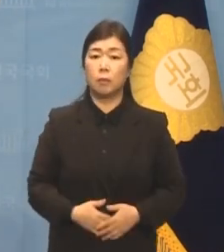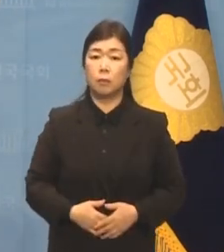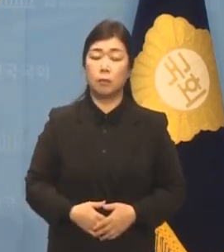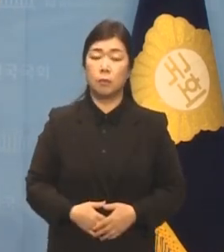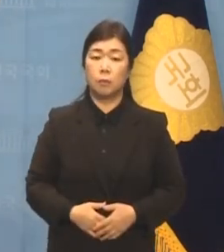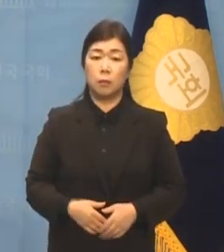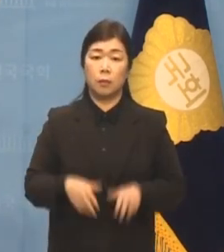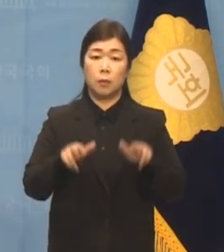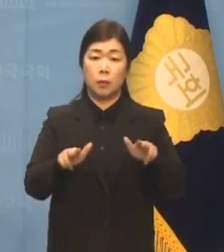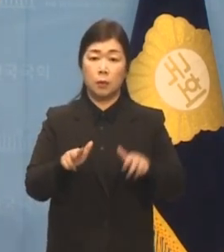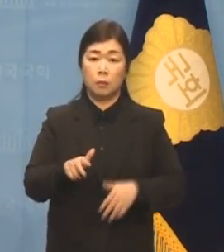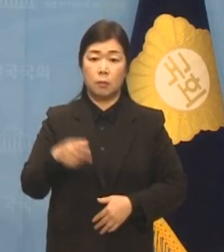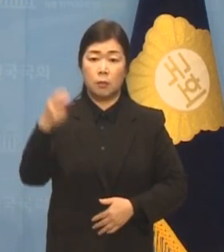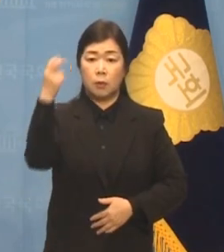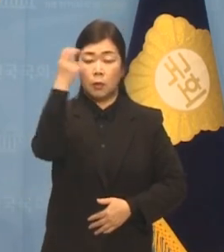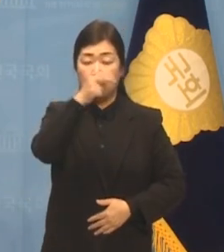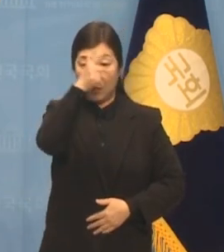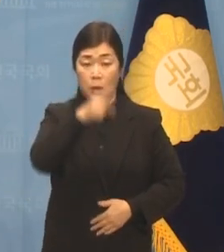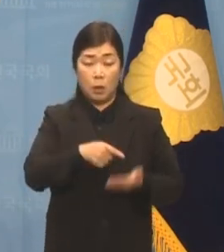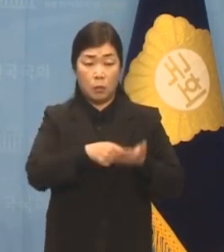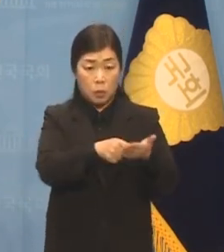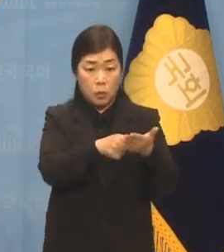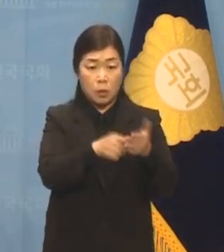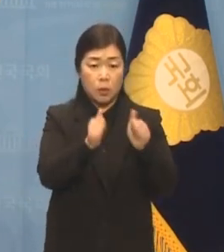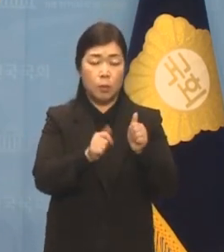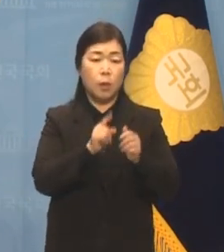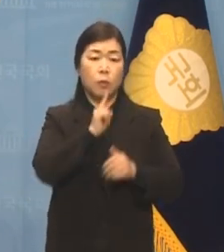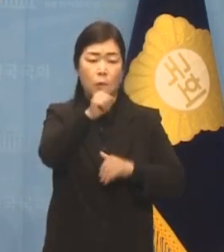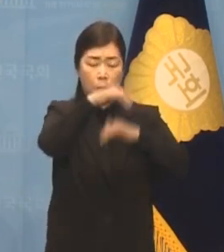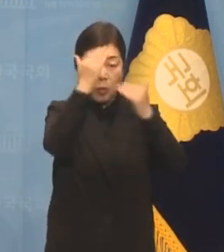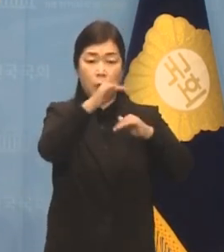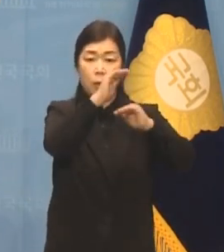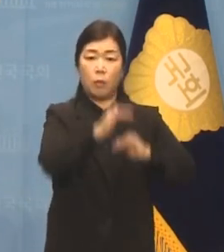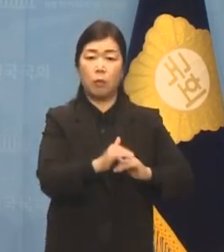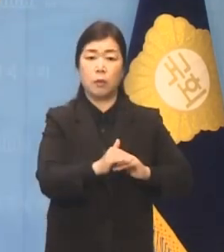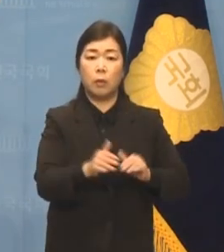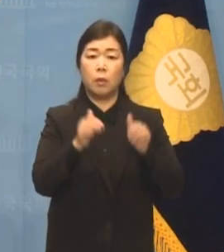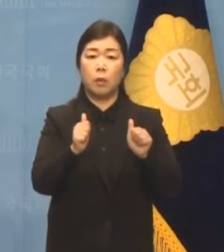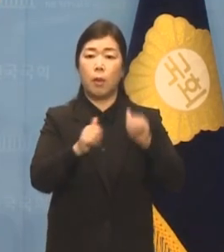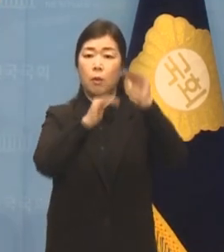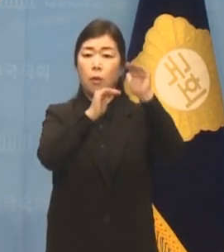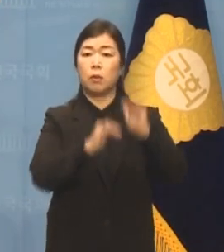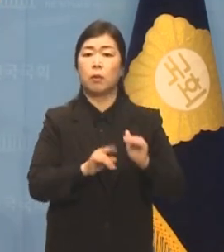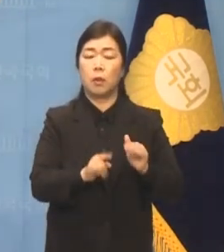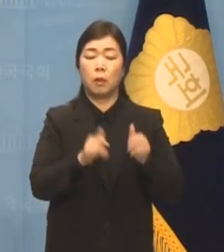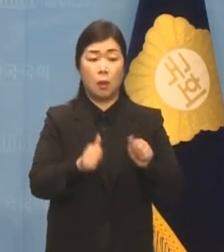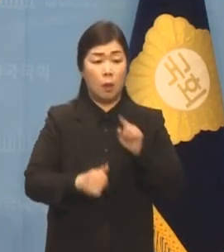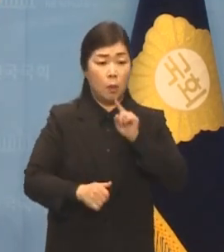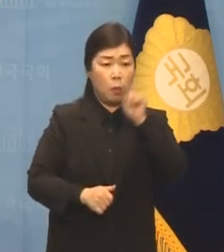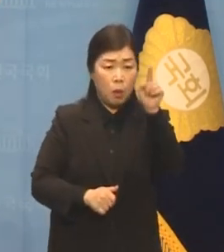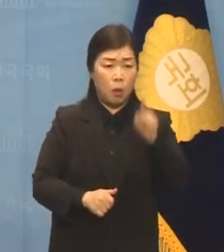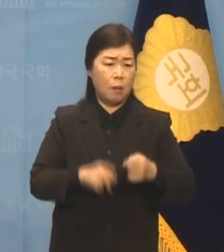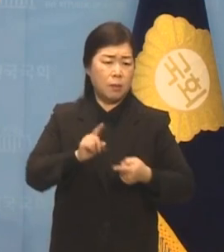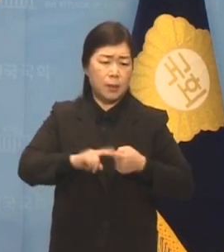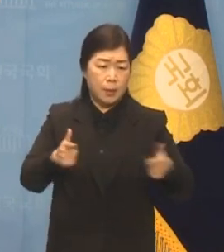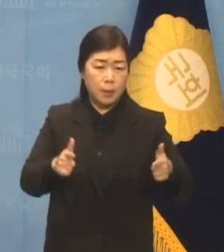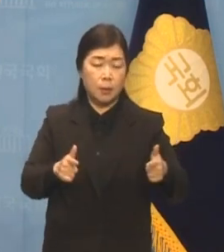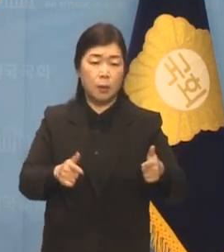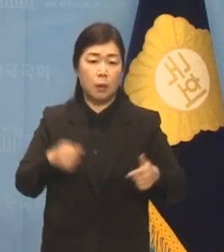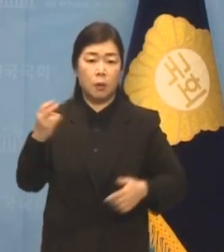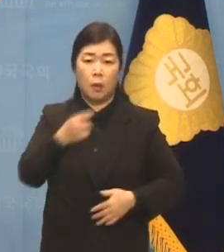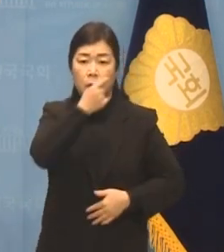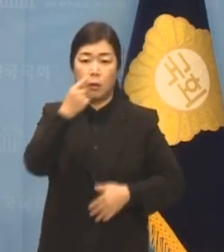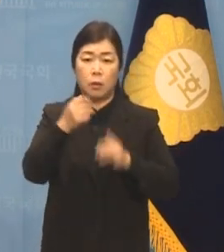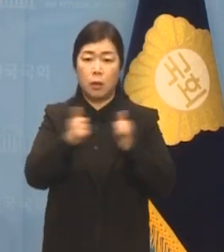검찰이 기도한 모든 내용은 재판 과정에서 공소의 부당함이 확인되고 있고 증인들의